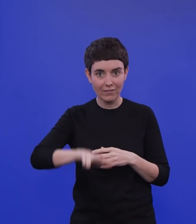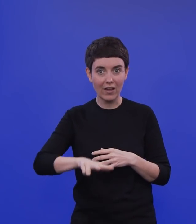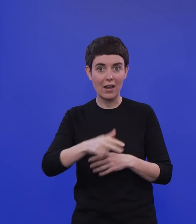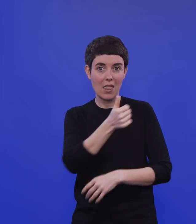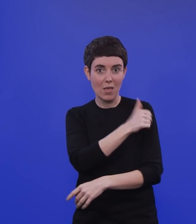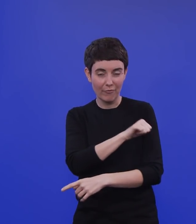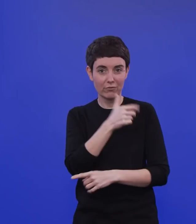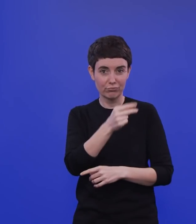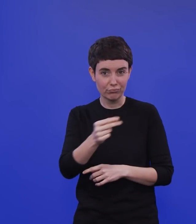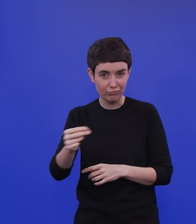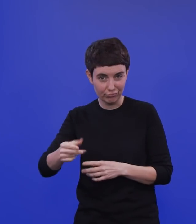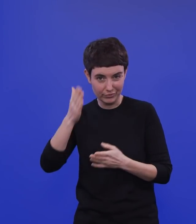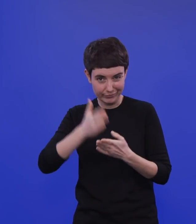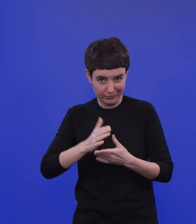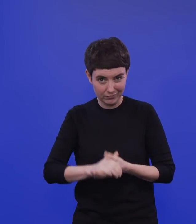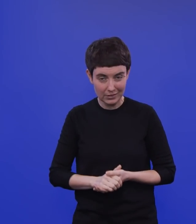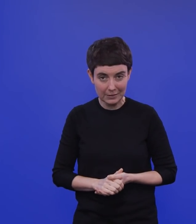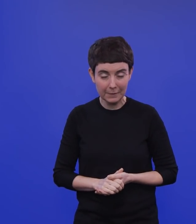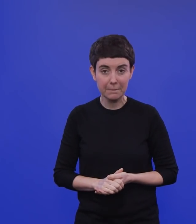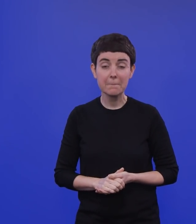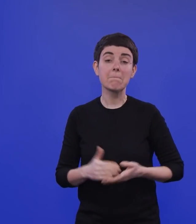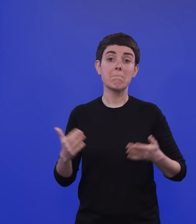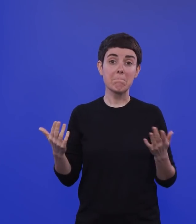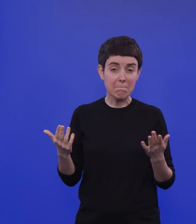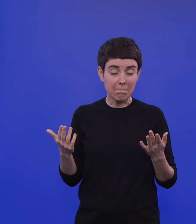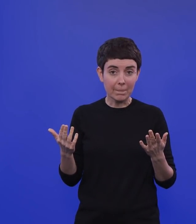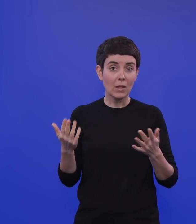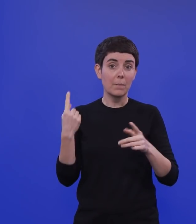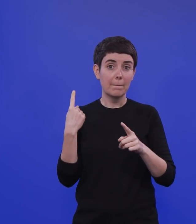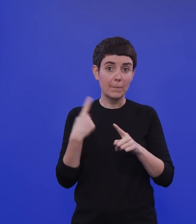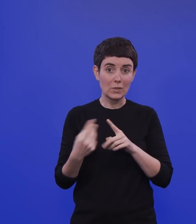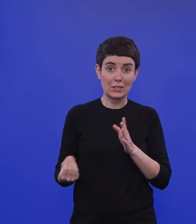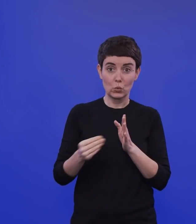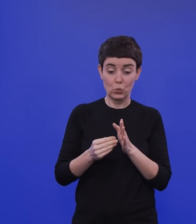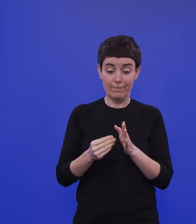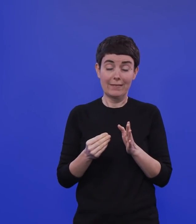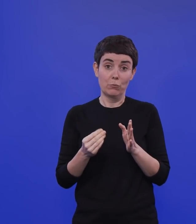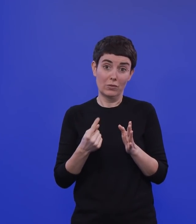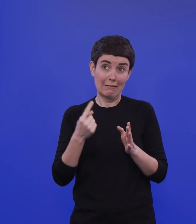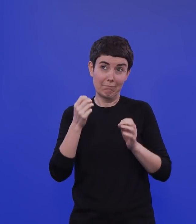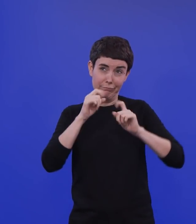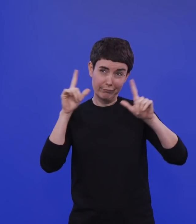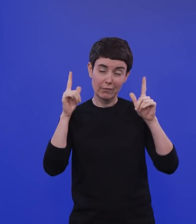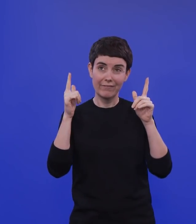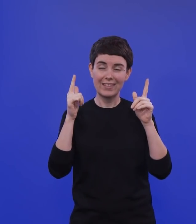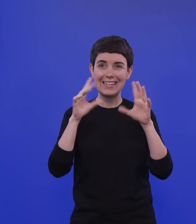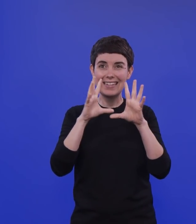wären, rein theoretisch. Und jetzt muss man sich natürlich klarmachen, wir sind zwar 83 Millionen Einwohner in